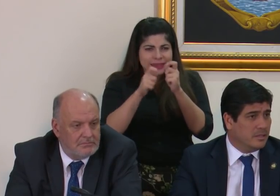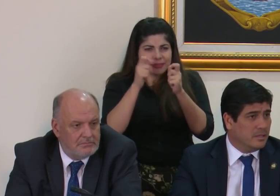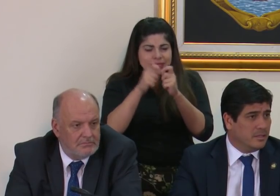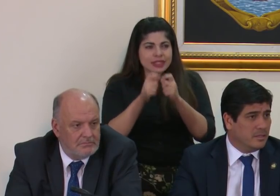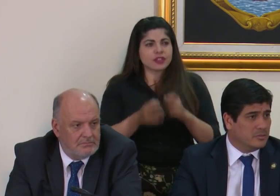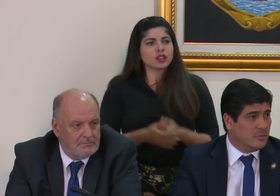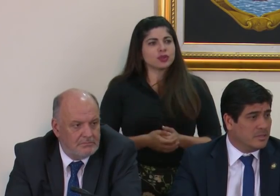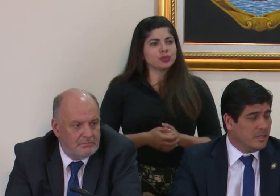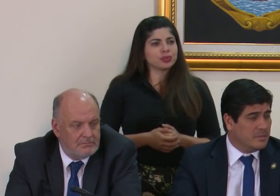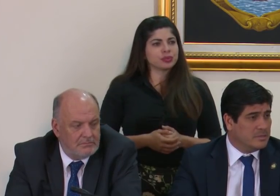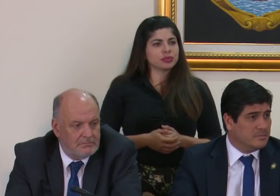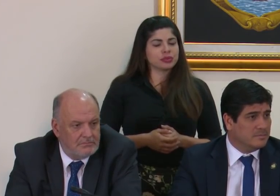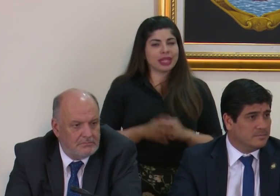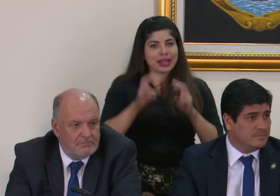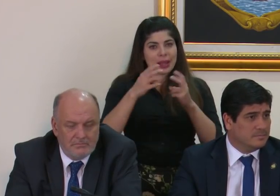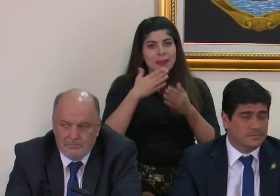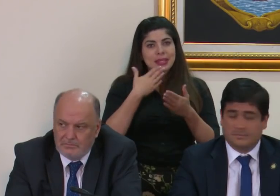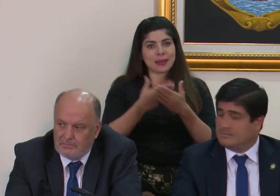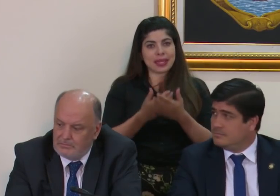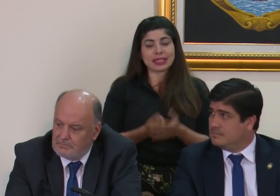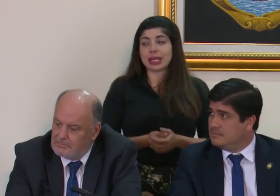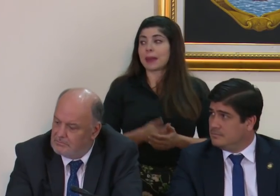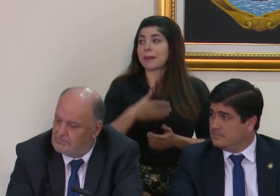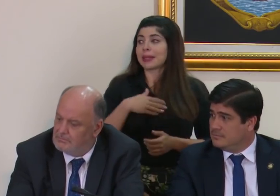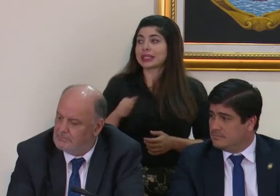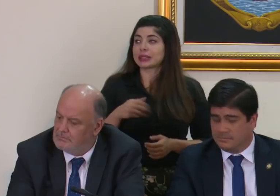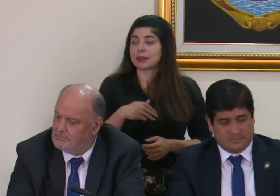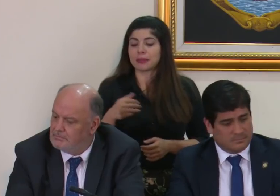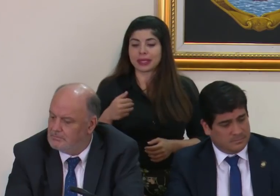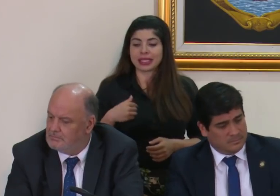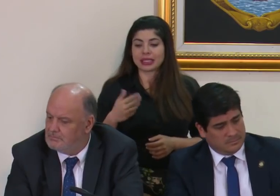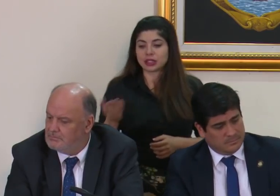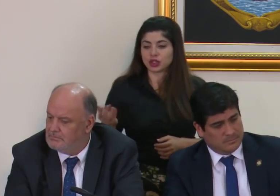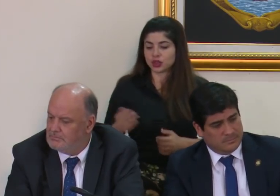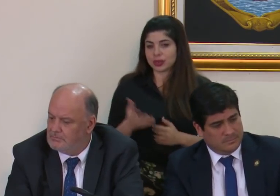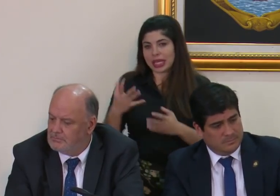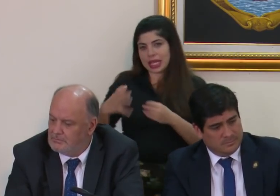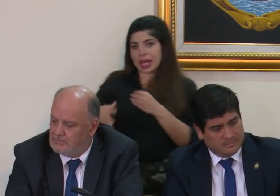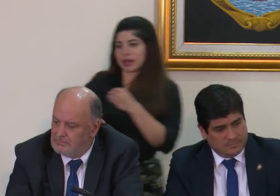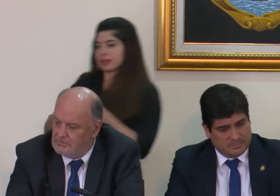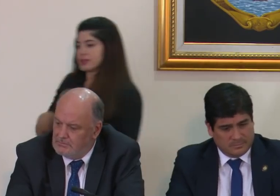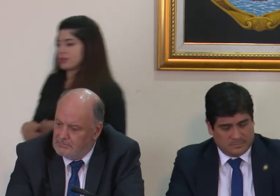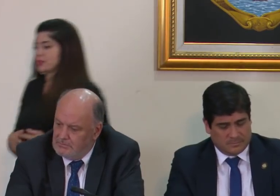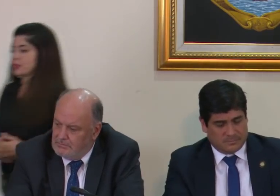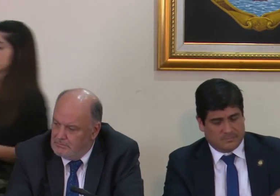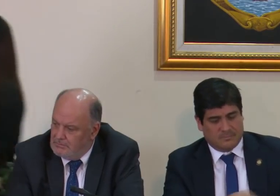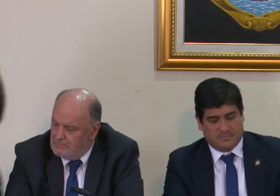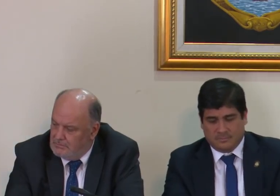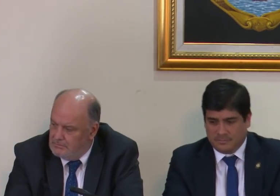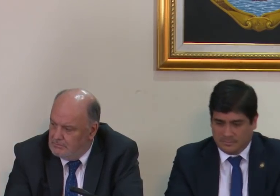los temas de IMAS señor presidente señor ministro quería aportar a la respuesta